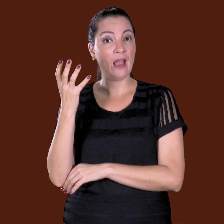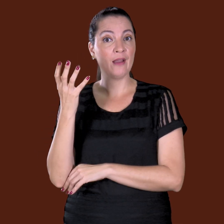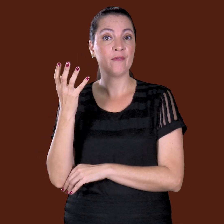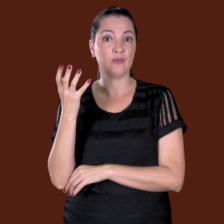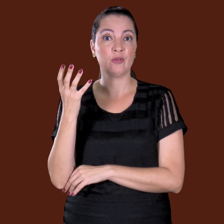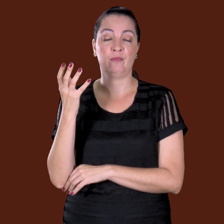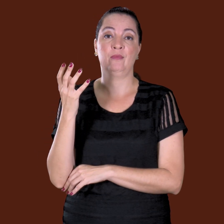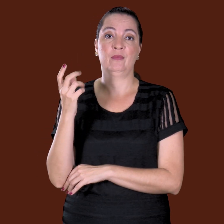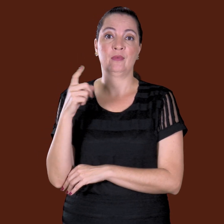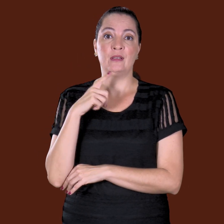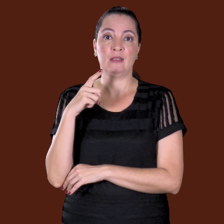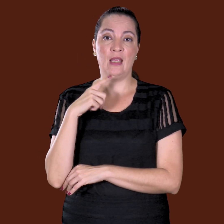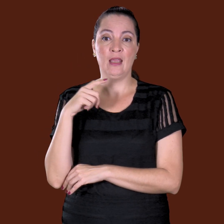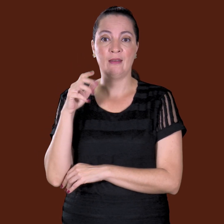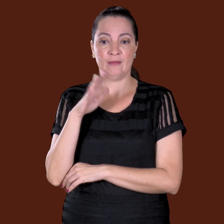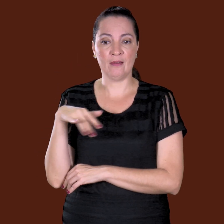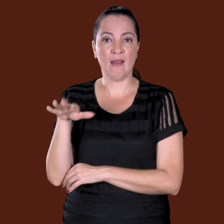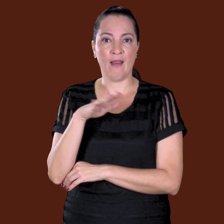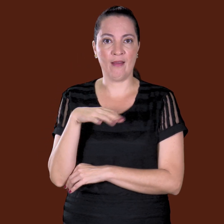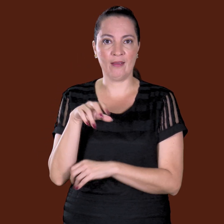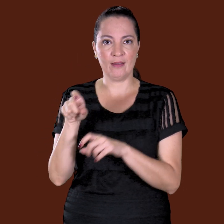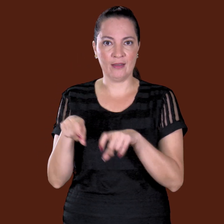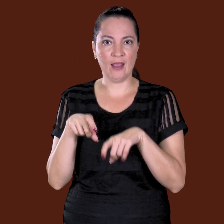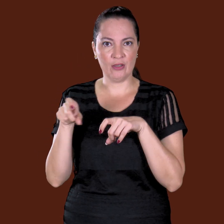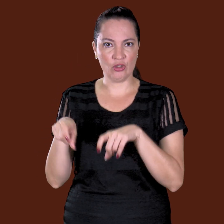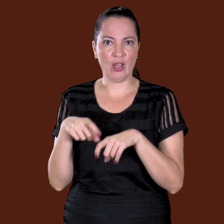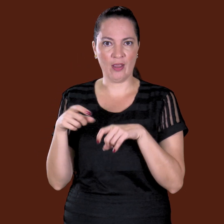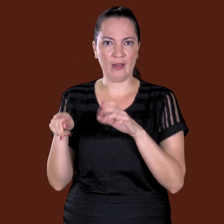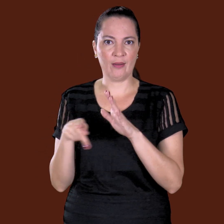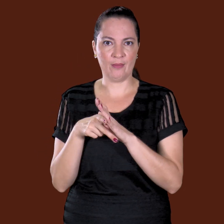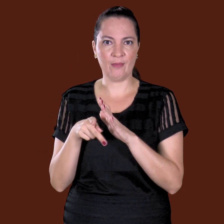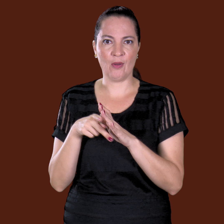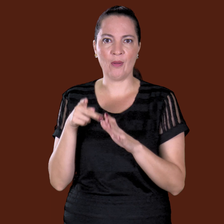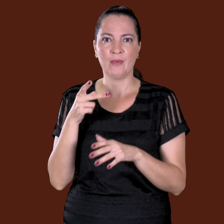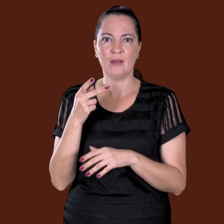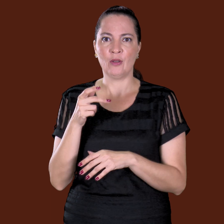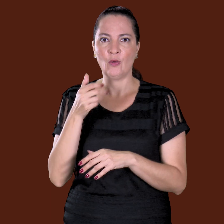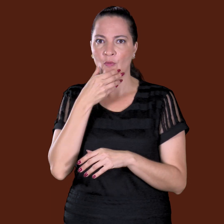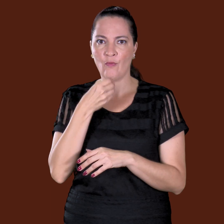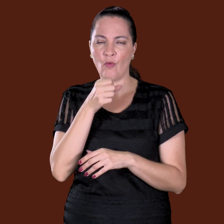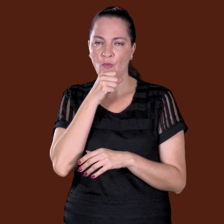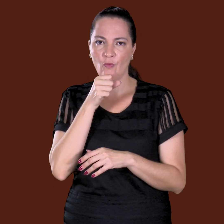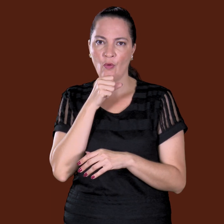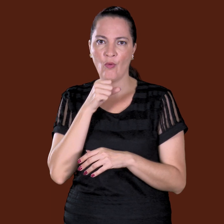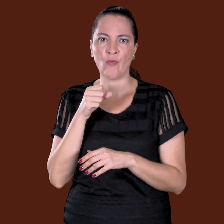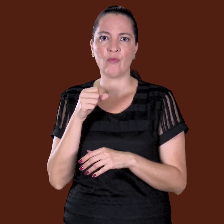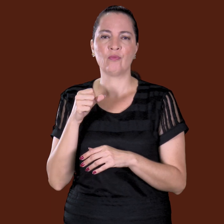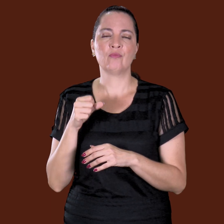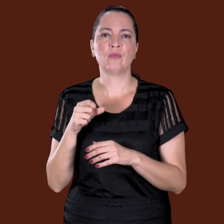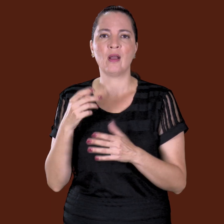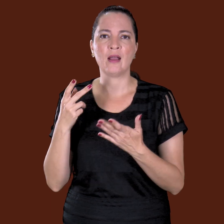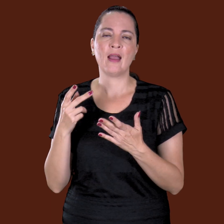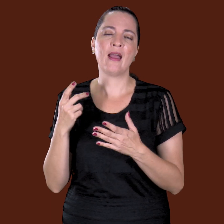ficava nesse... Nesse sítio. E aí nesse sítio...